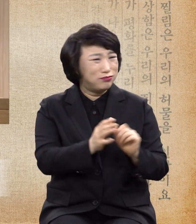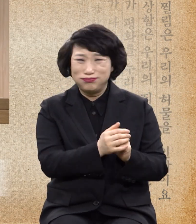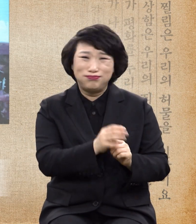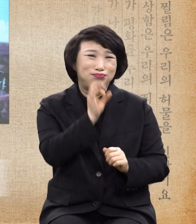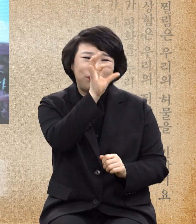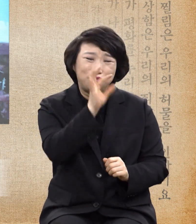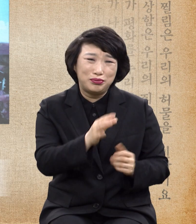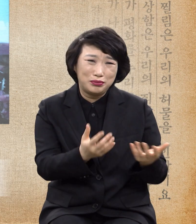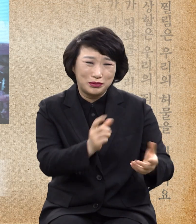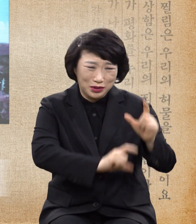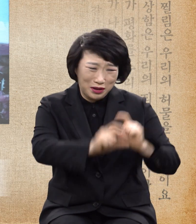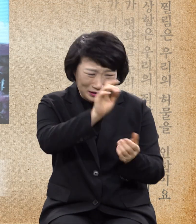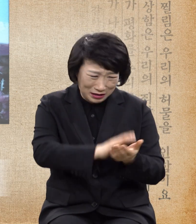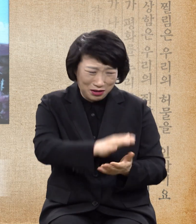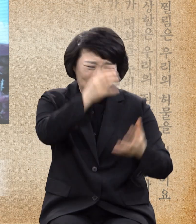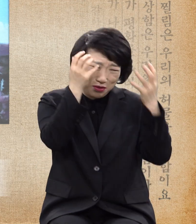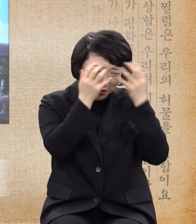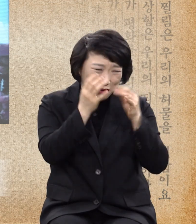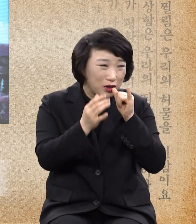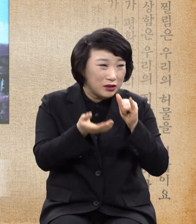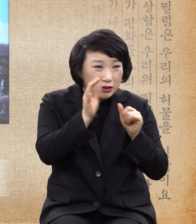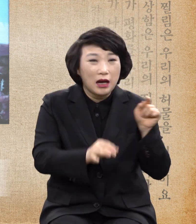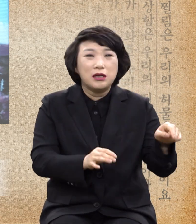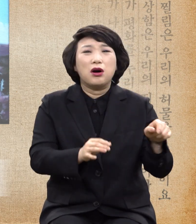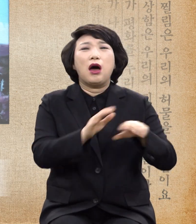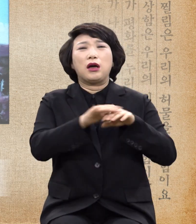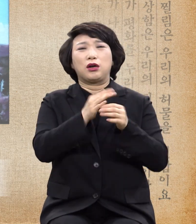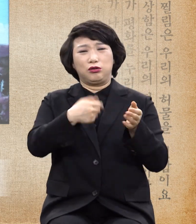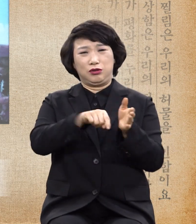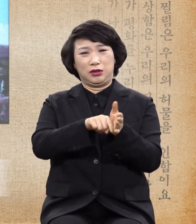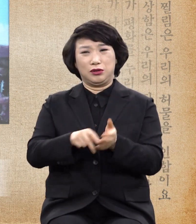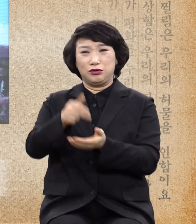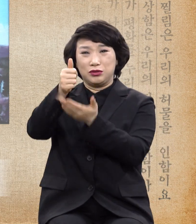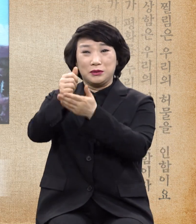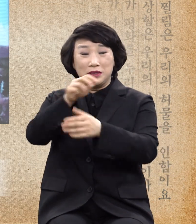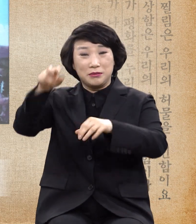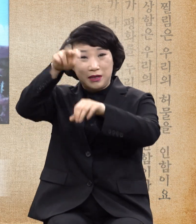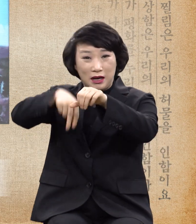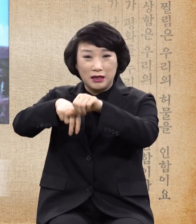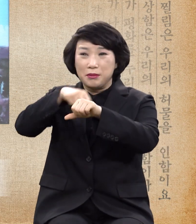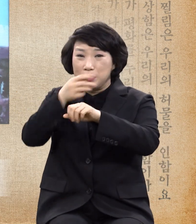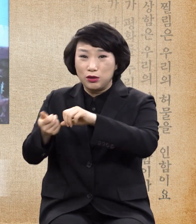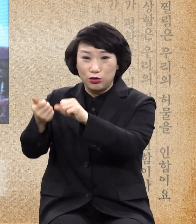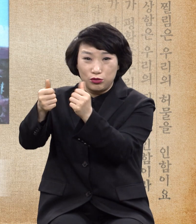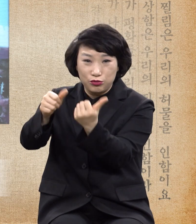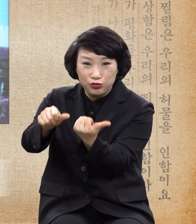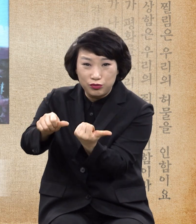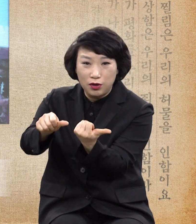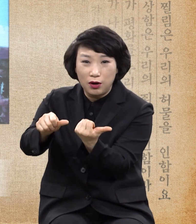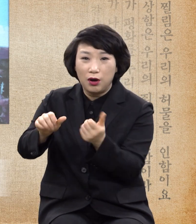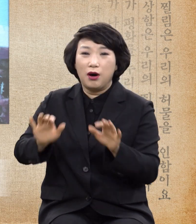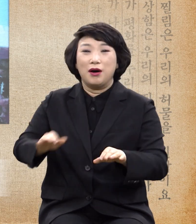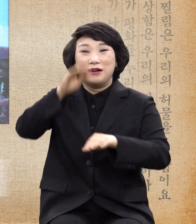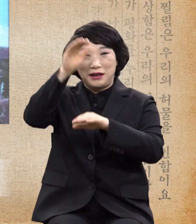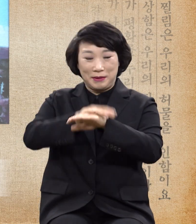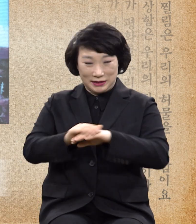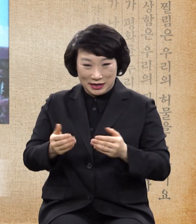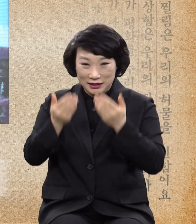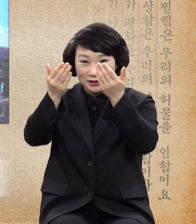그 고통을 해결해 주려고 주님의 십자가에 피를 냈으니 입에 잘 들여 감사하라